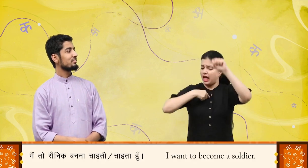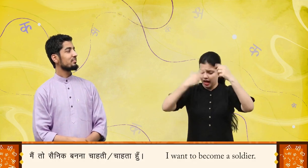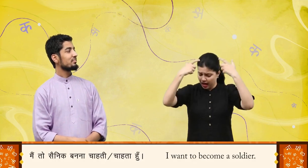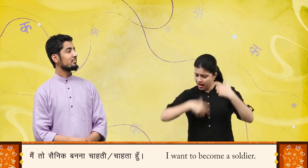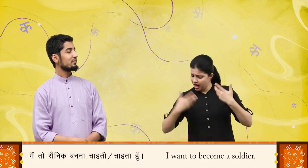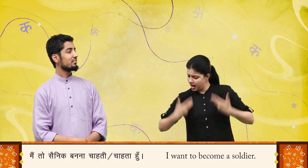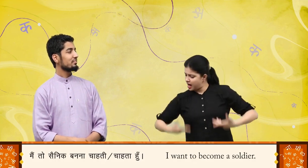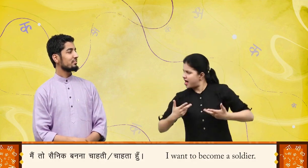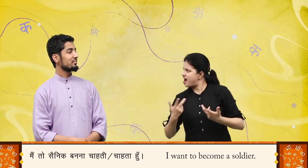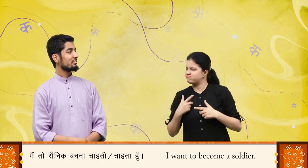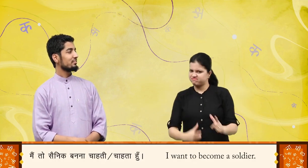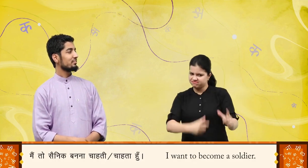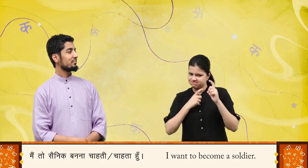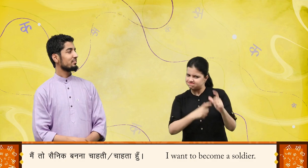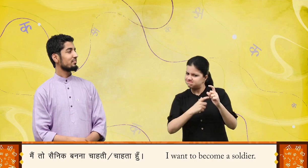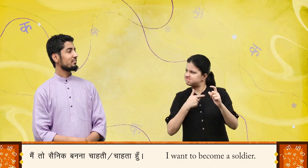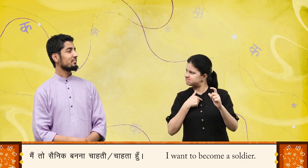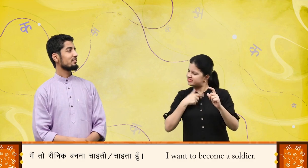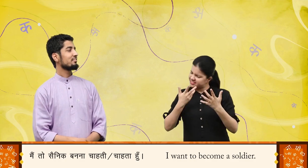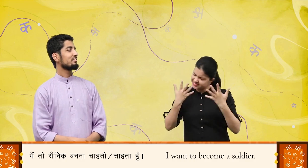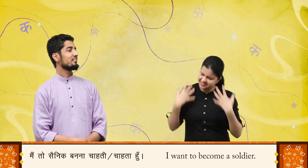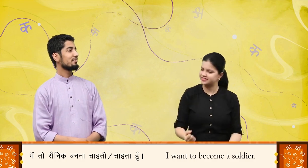मैं तो सैनिक बनना चाहती हूँ